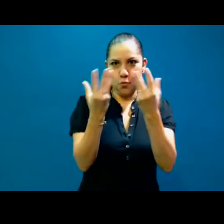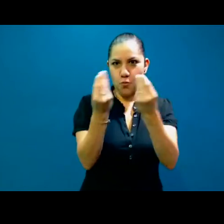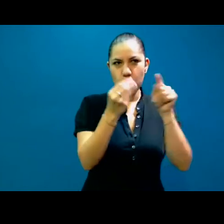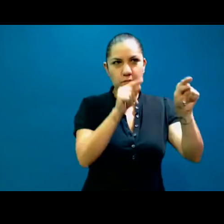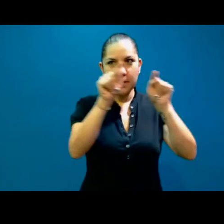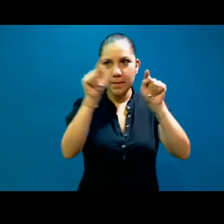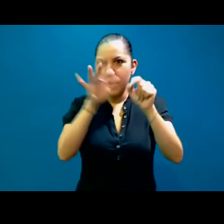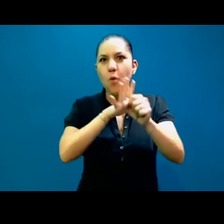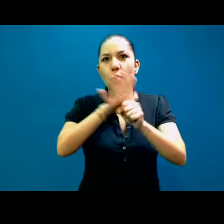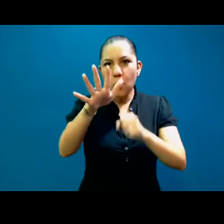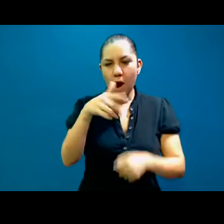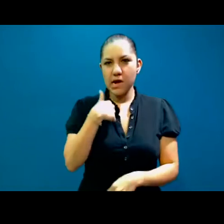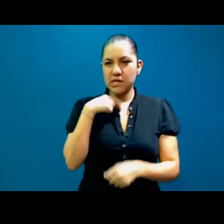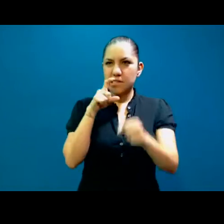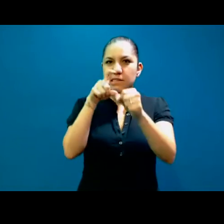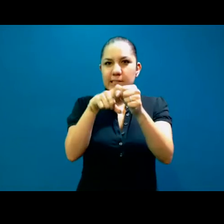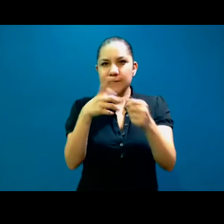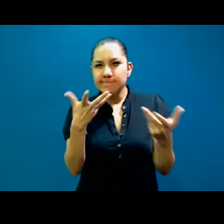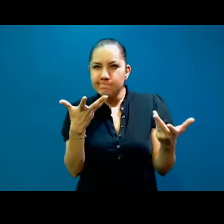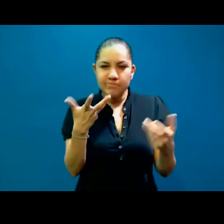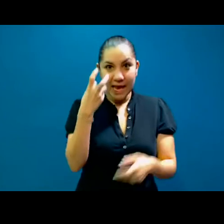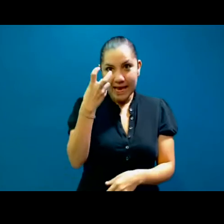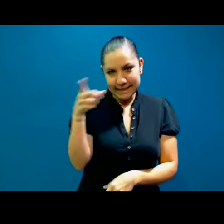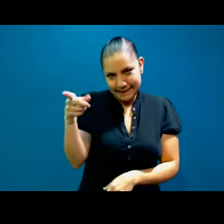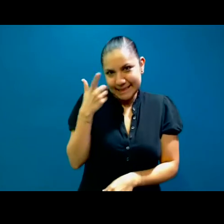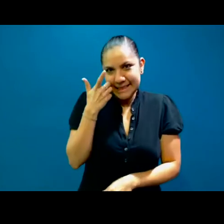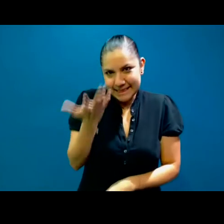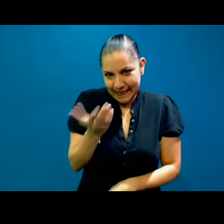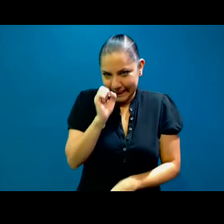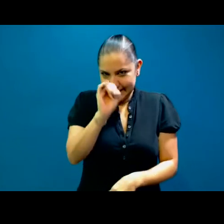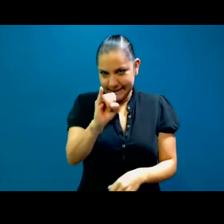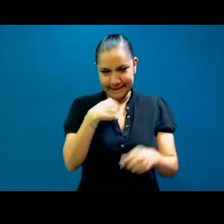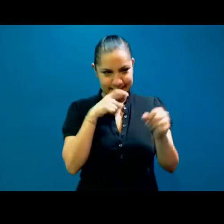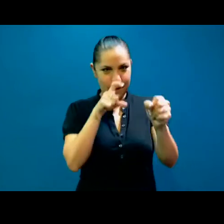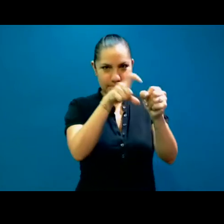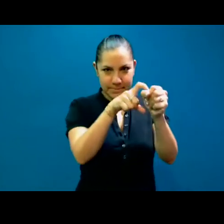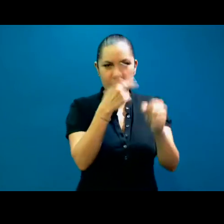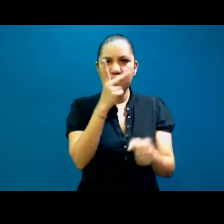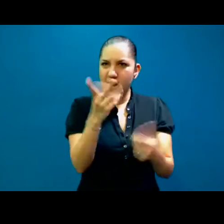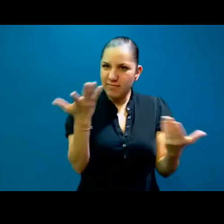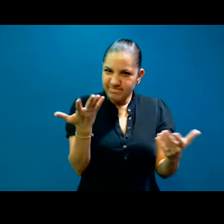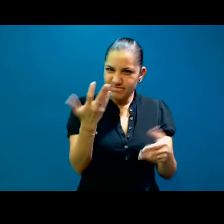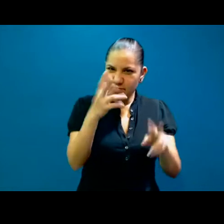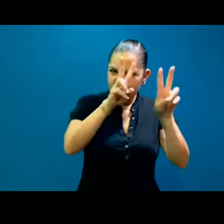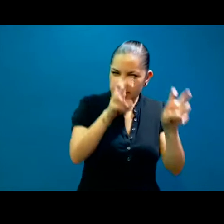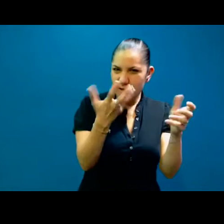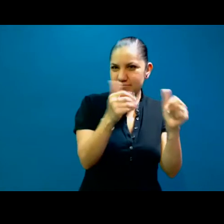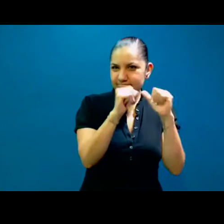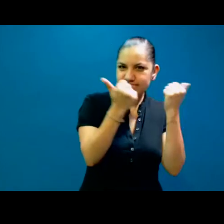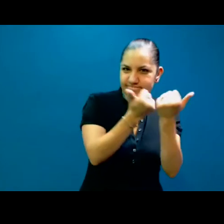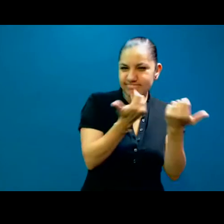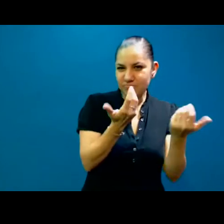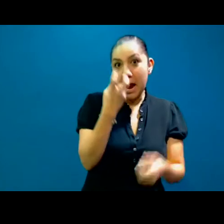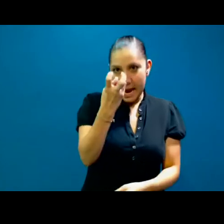formar comunidad, de esa parte, de dar al gremio algo. Entonces dijimos, bueno, ¿y por qué no aprovechamos este foro e